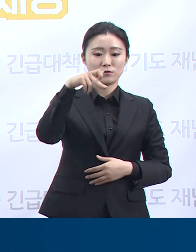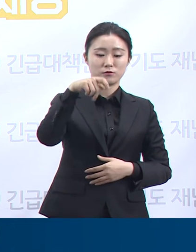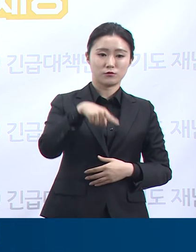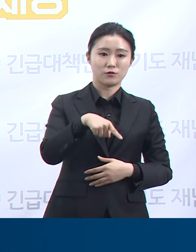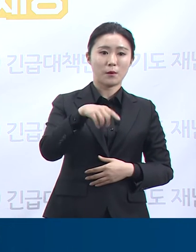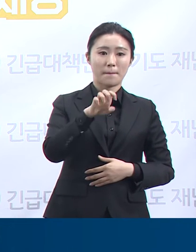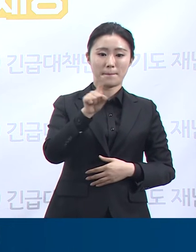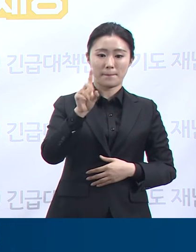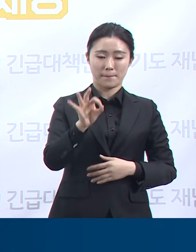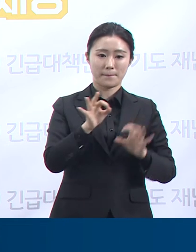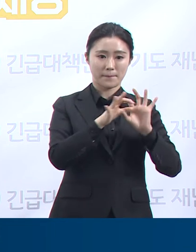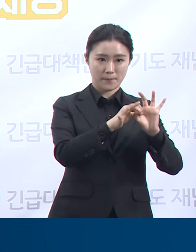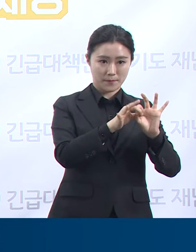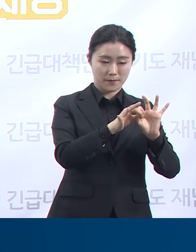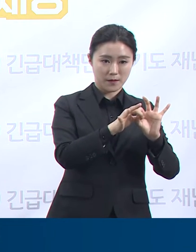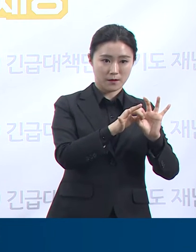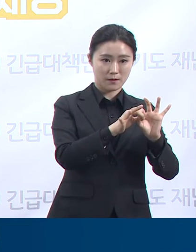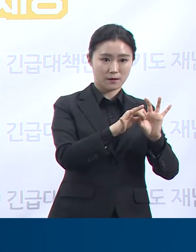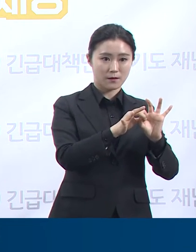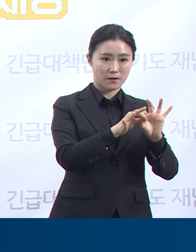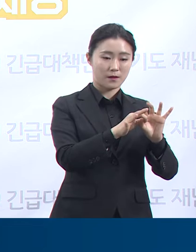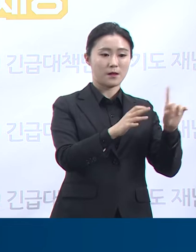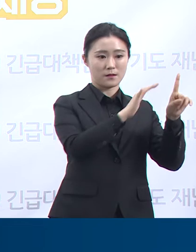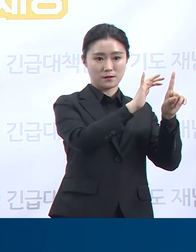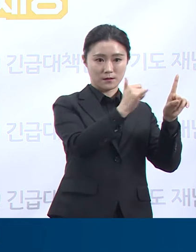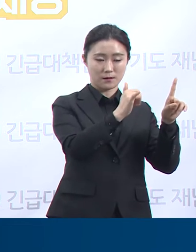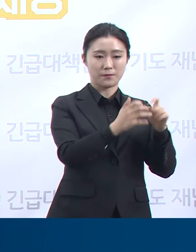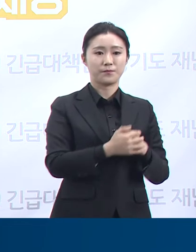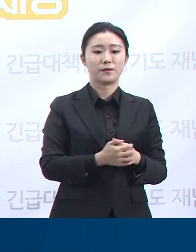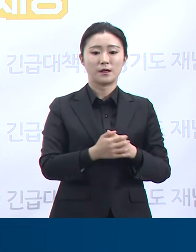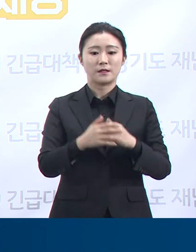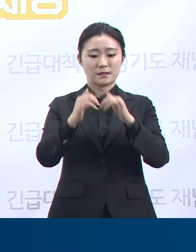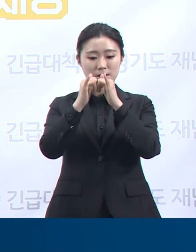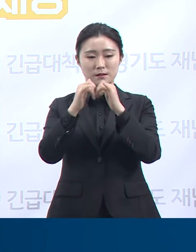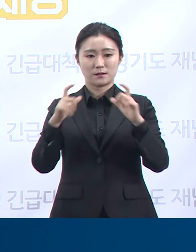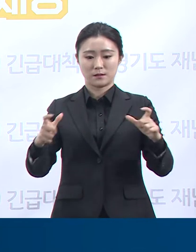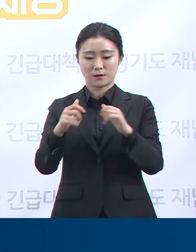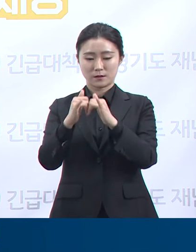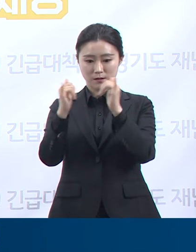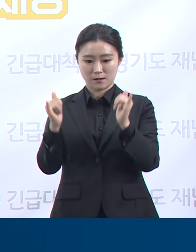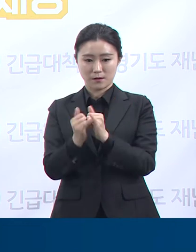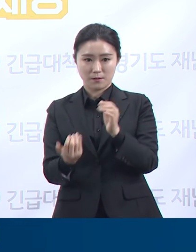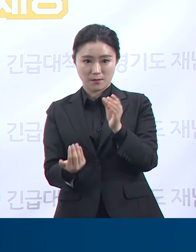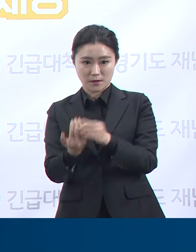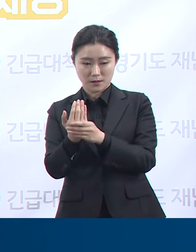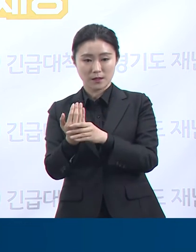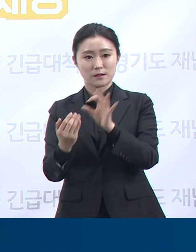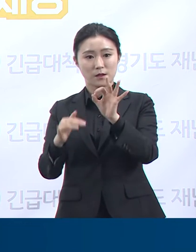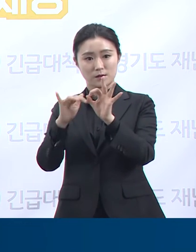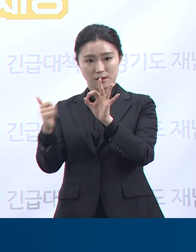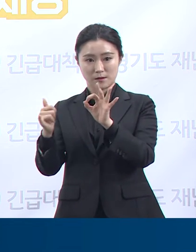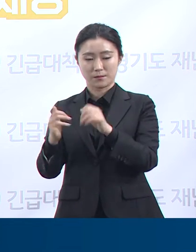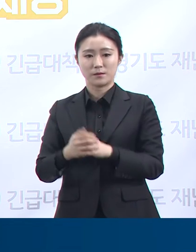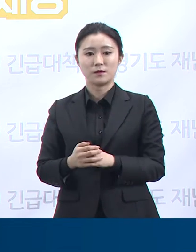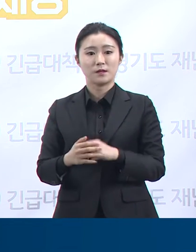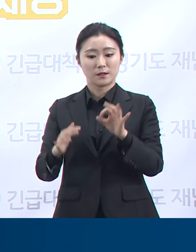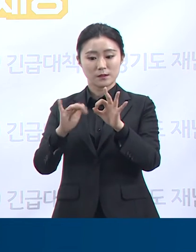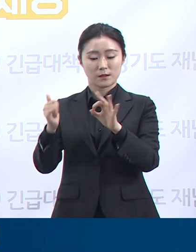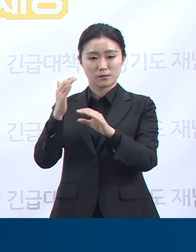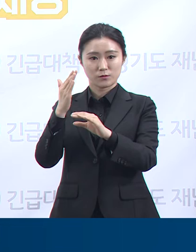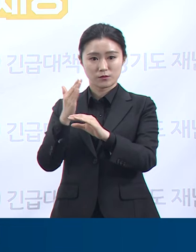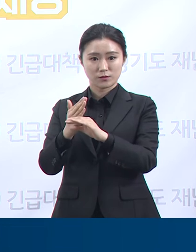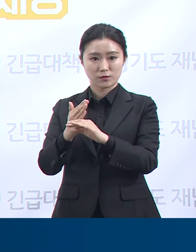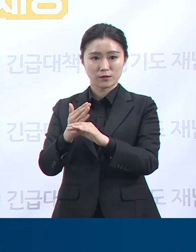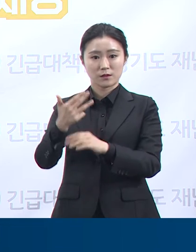지역사회 발생 10명, 해외 유입 관련이 1명입니다. 지역사회 발생 10명 중 8명은 안영가